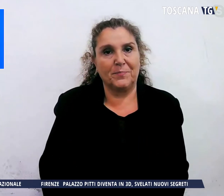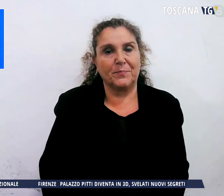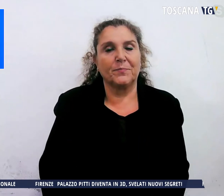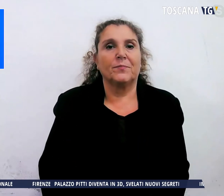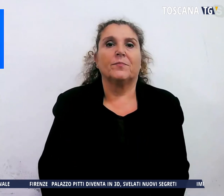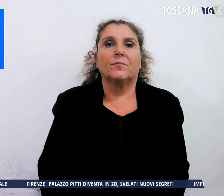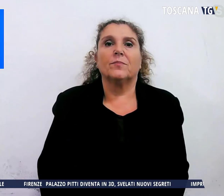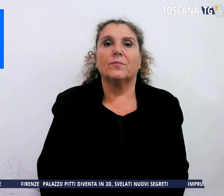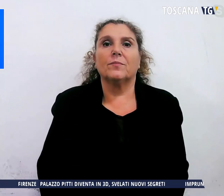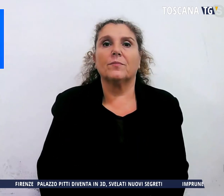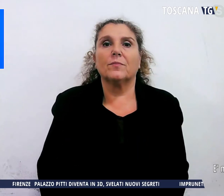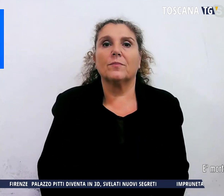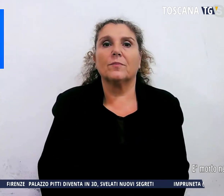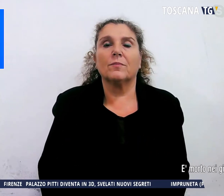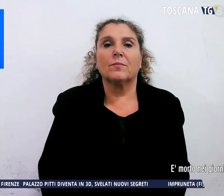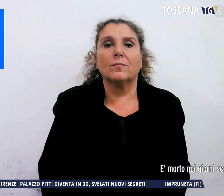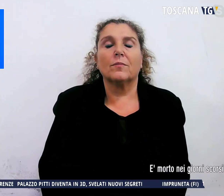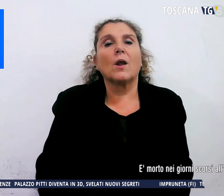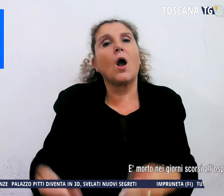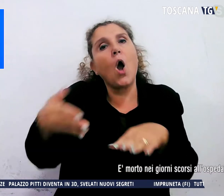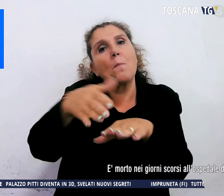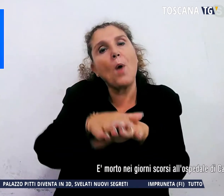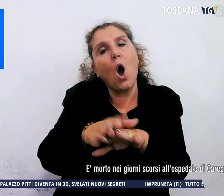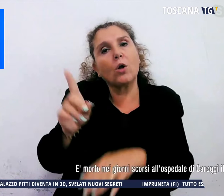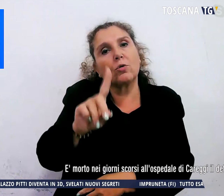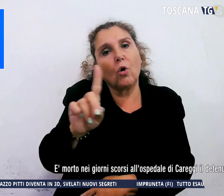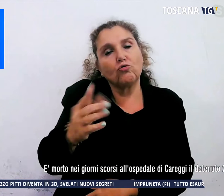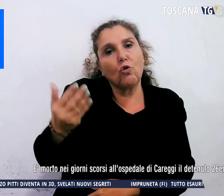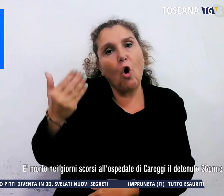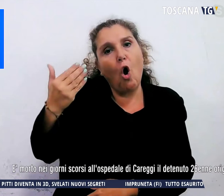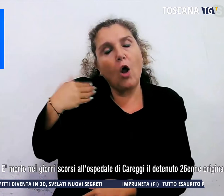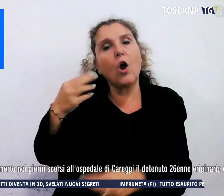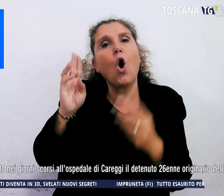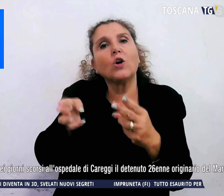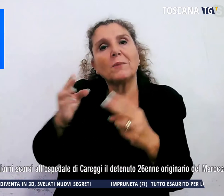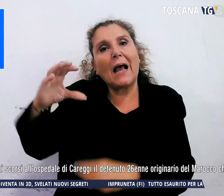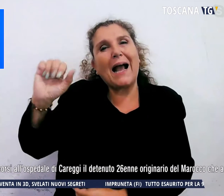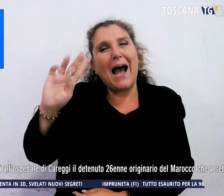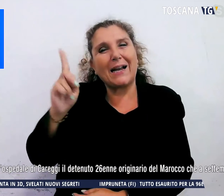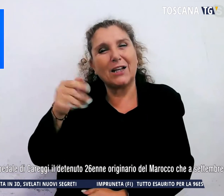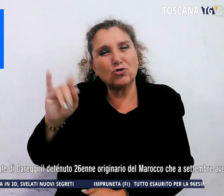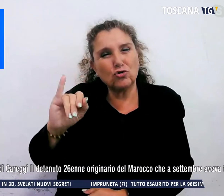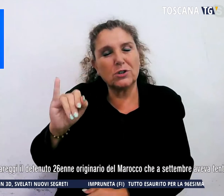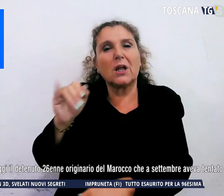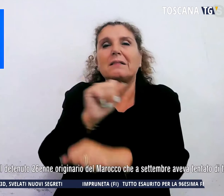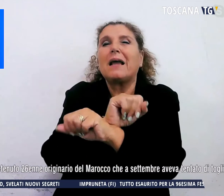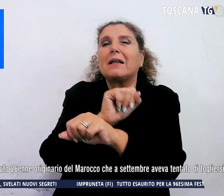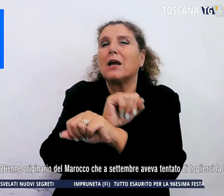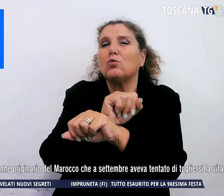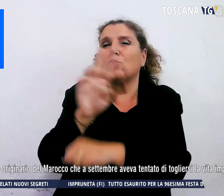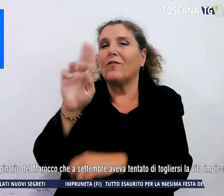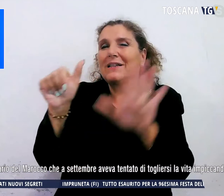Ed è morto nei giorni scorsi all'ospedale di Careggi il detenuto 26enne